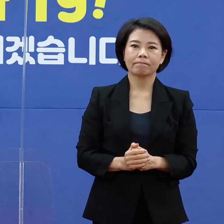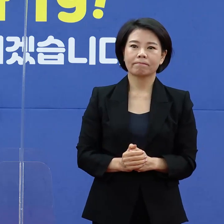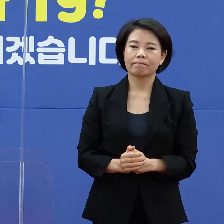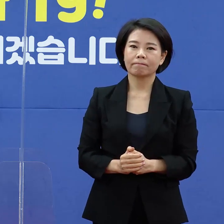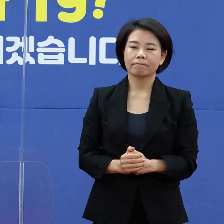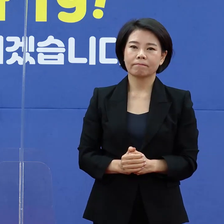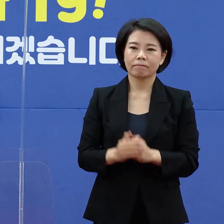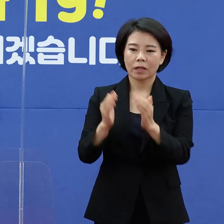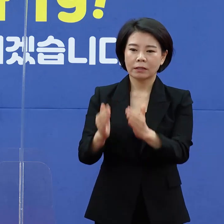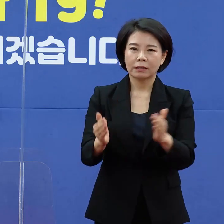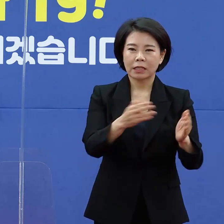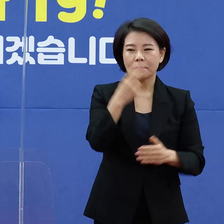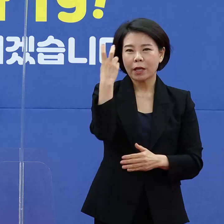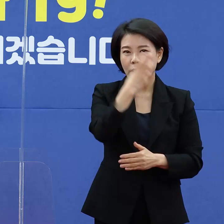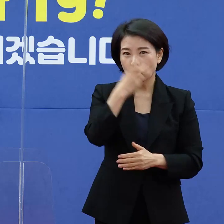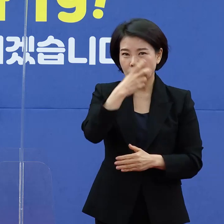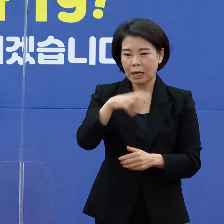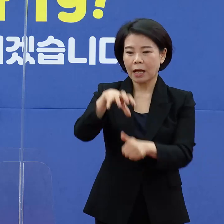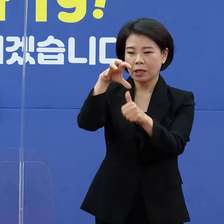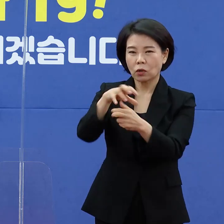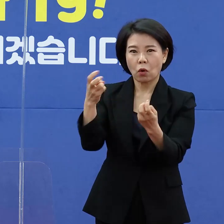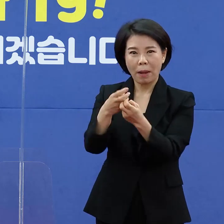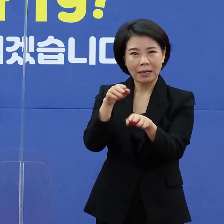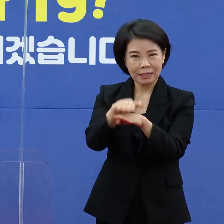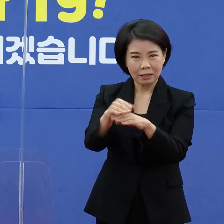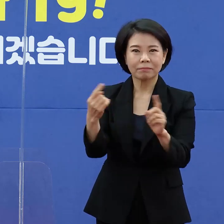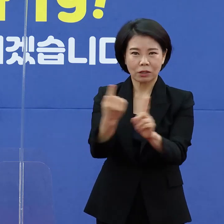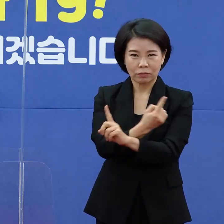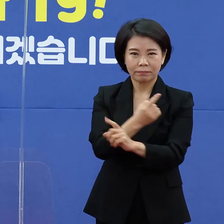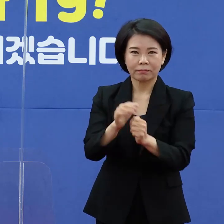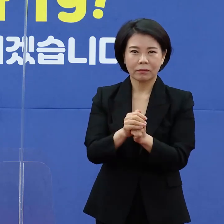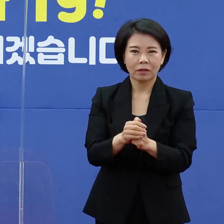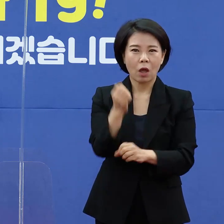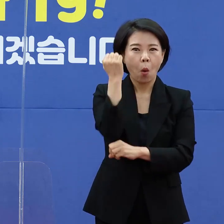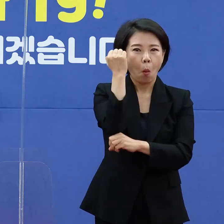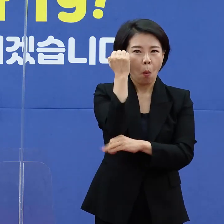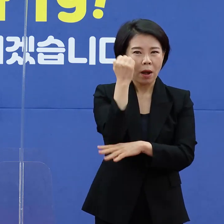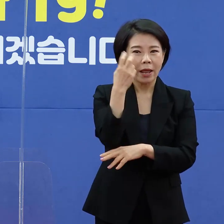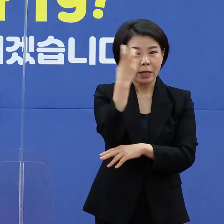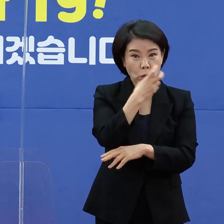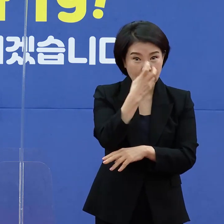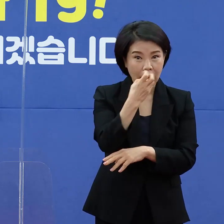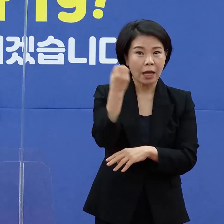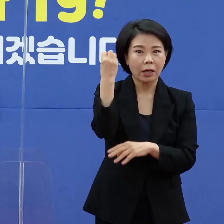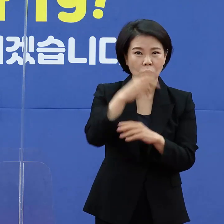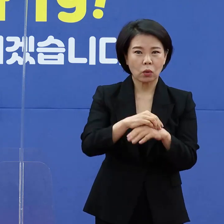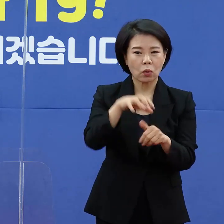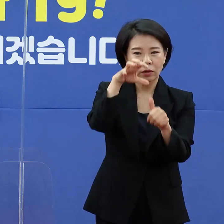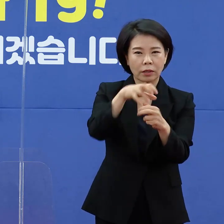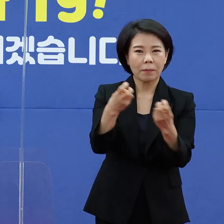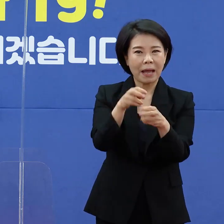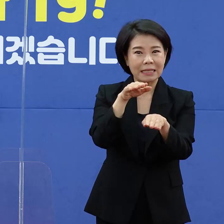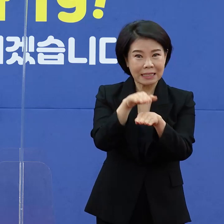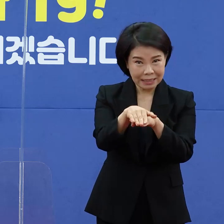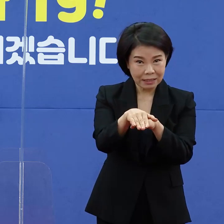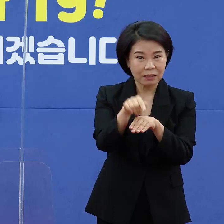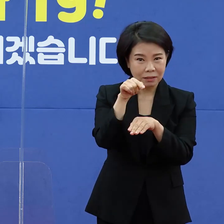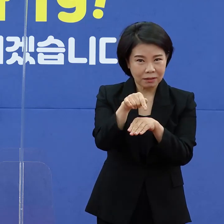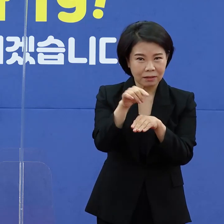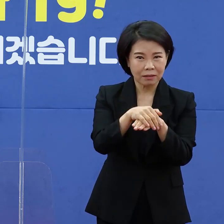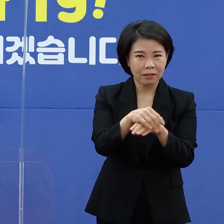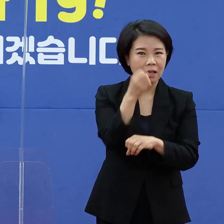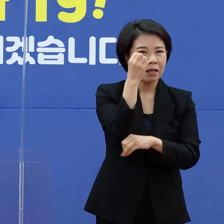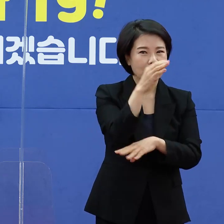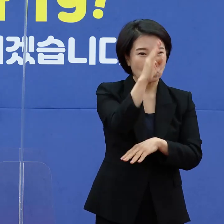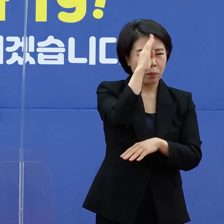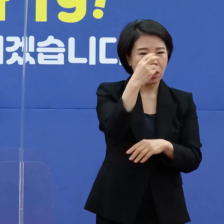다음은 역학조사 및 격리 방식이 개편됩니다. 기초 역학조사와 격리 방식이 개편되는데 기초